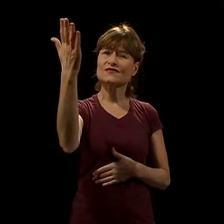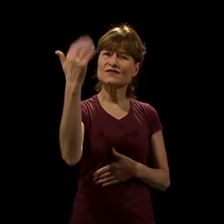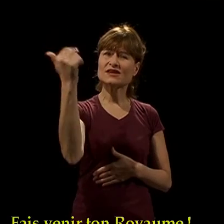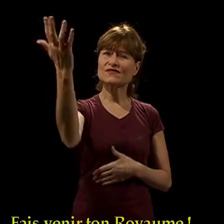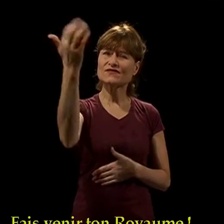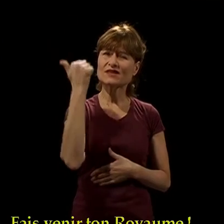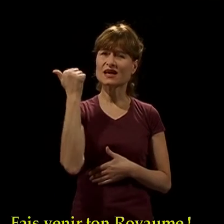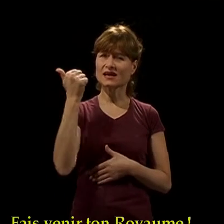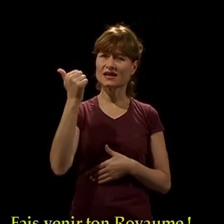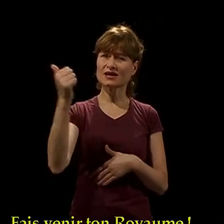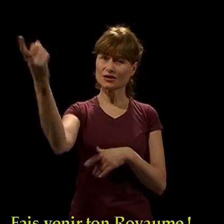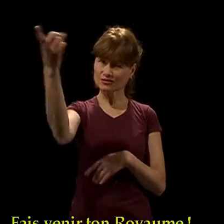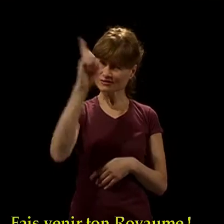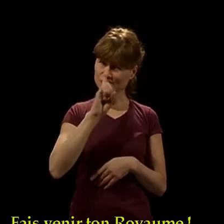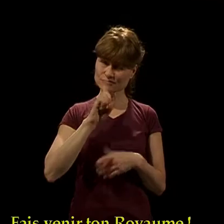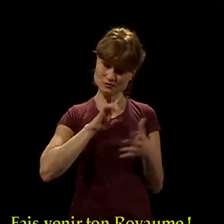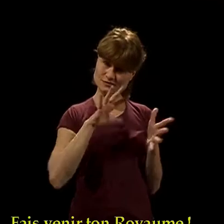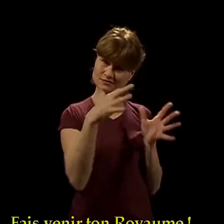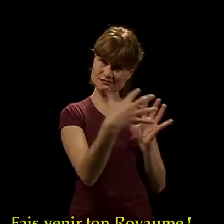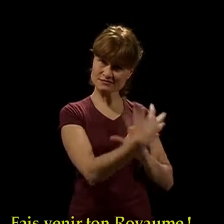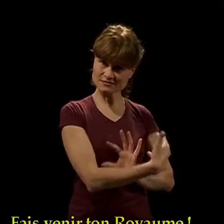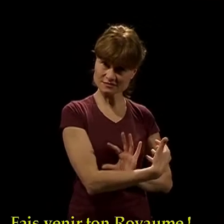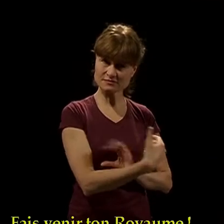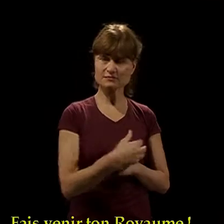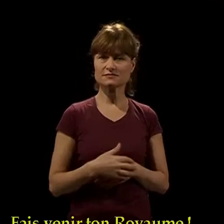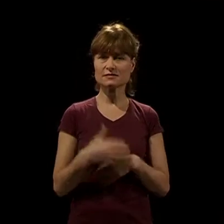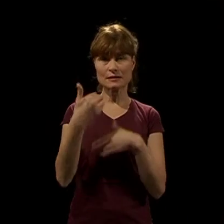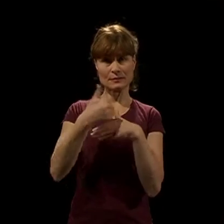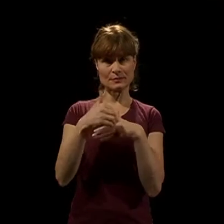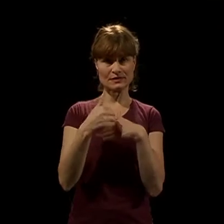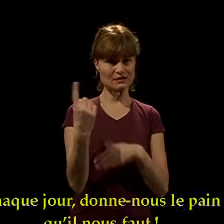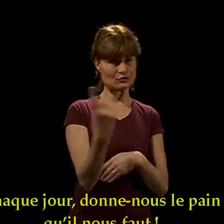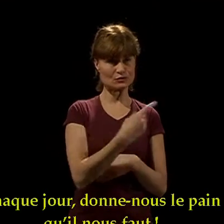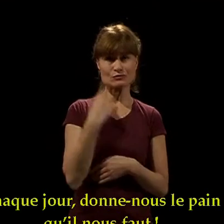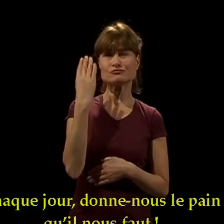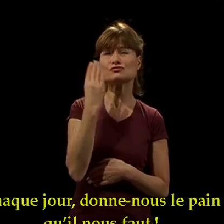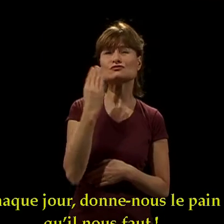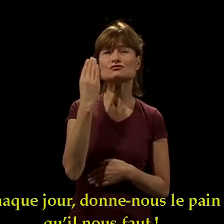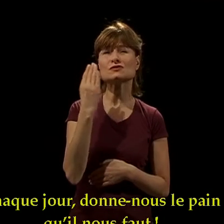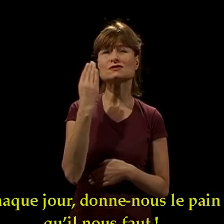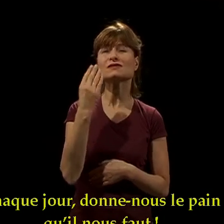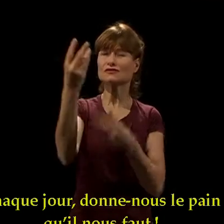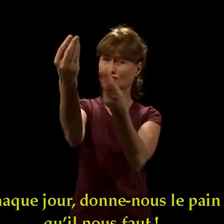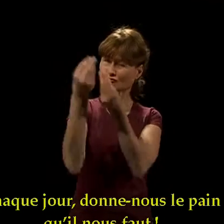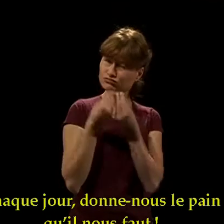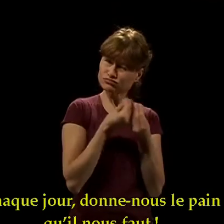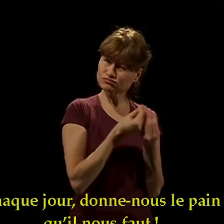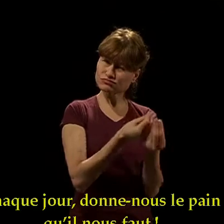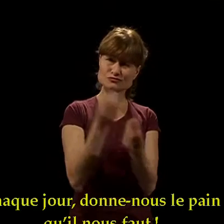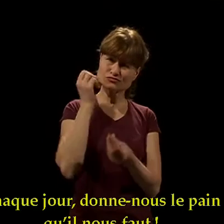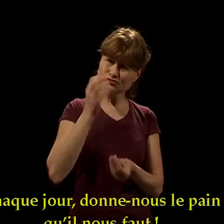Fais venir ton royaume. » Chaque jour, donne-nous le pain qu'il nous